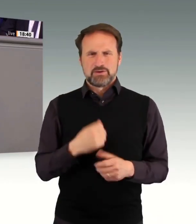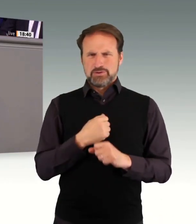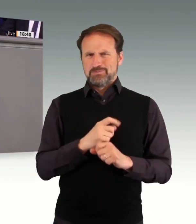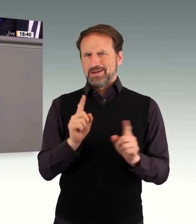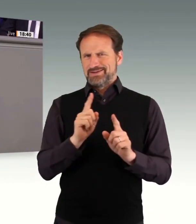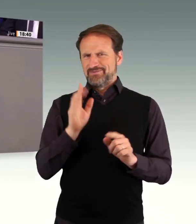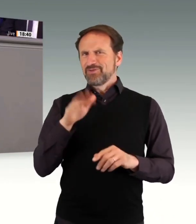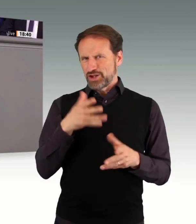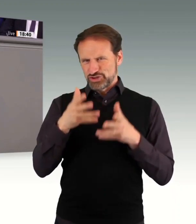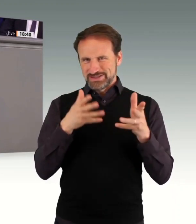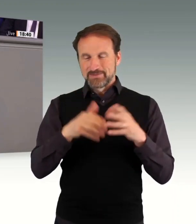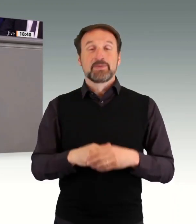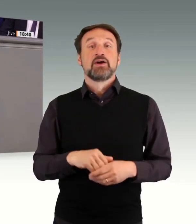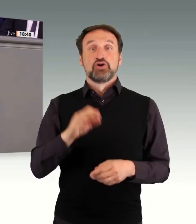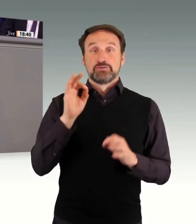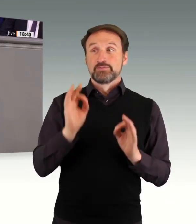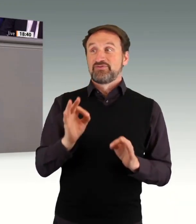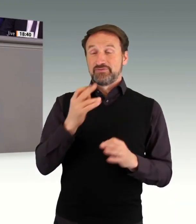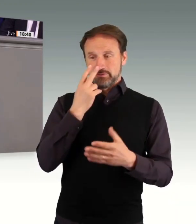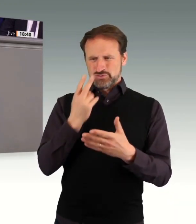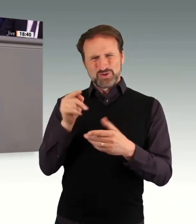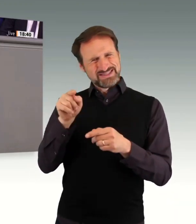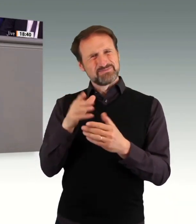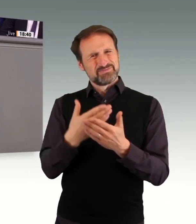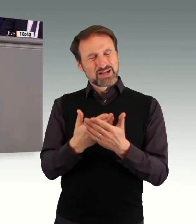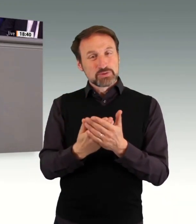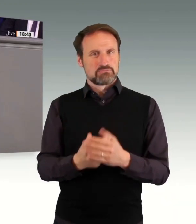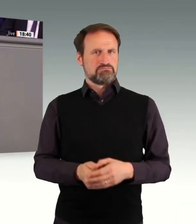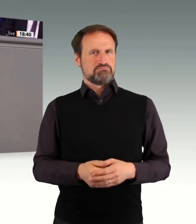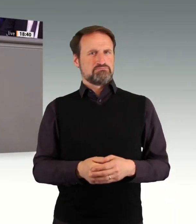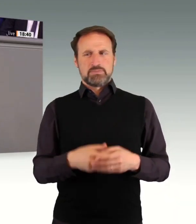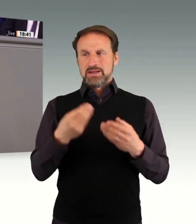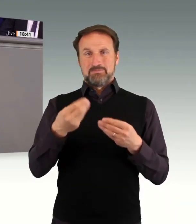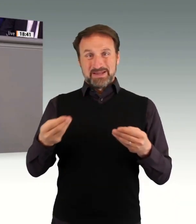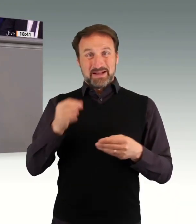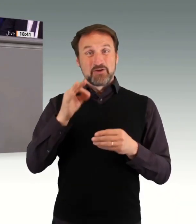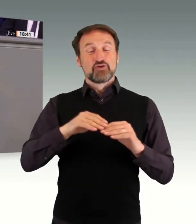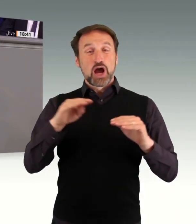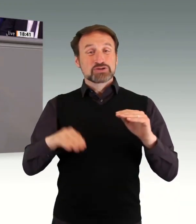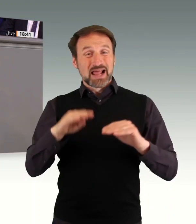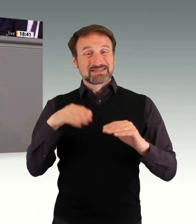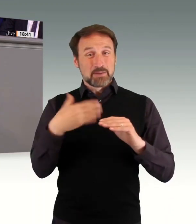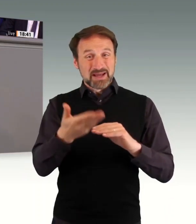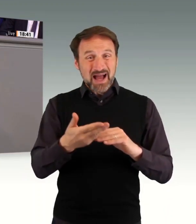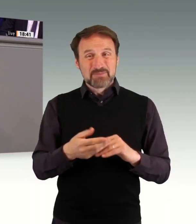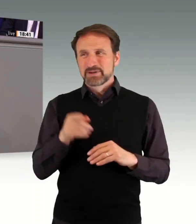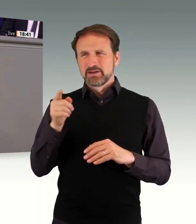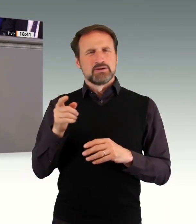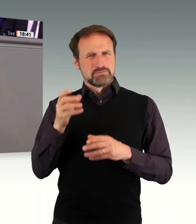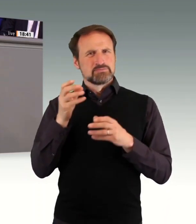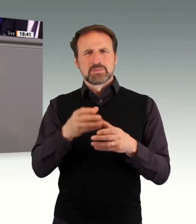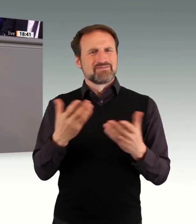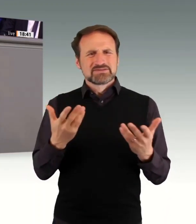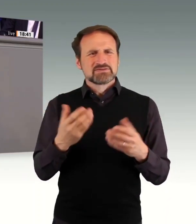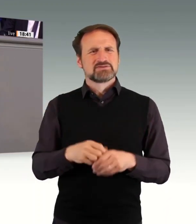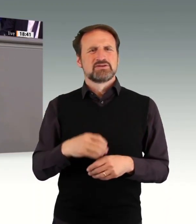Und wenn man sich das näher anguckt, dann werden Mittel der Ausgleichsabgabe beispielsweise dafür eingesetzt, dass 24er-Wohnheime gebaut